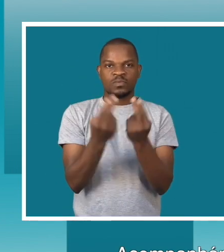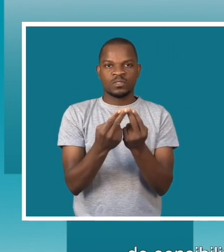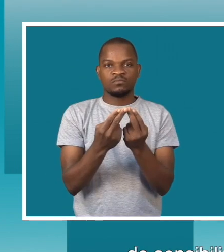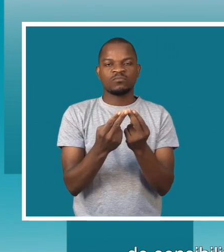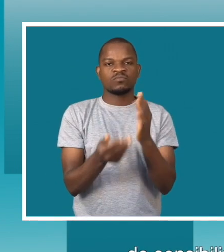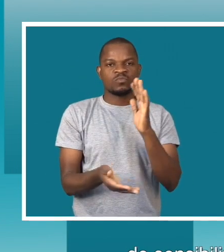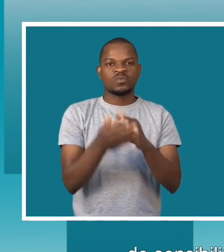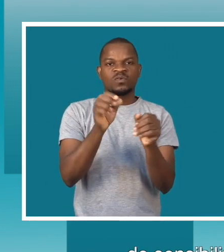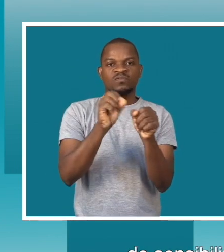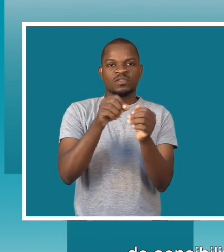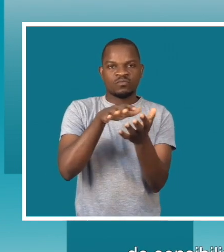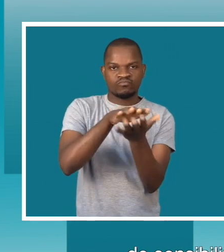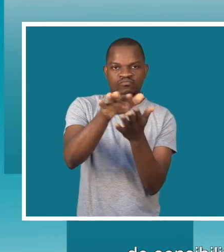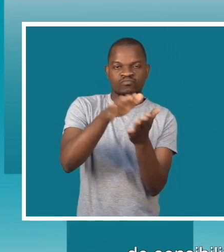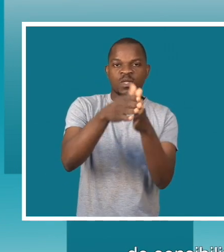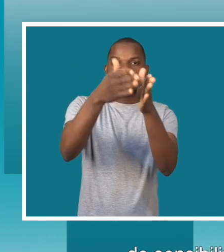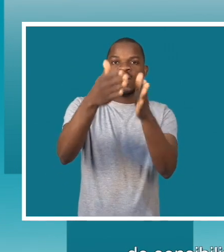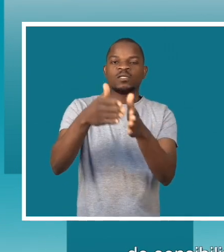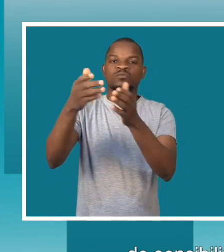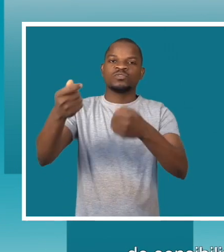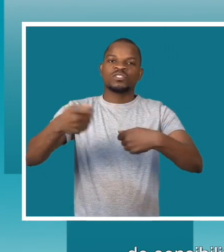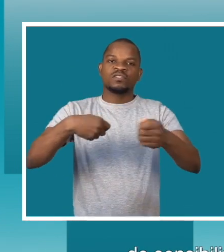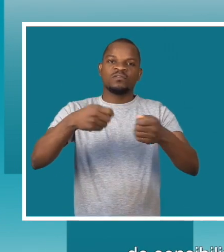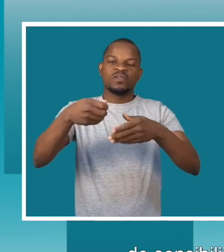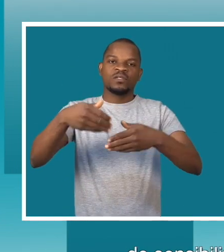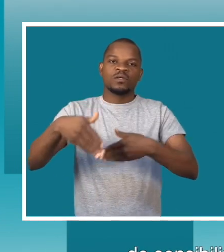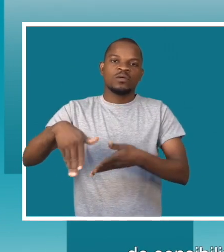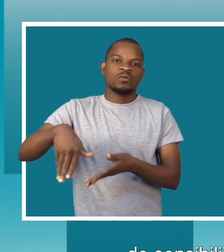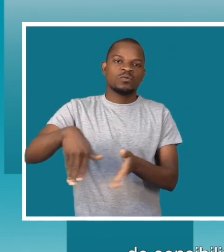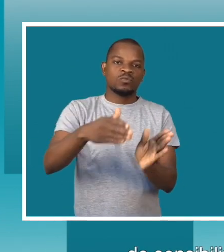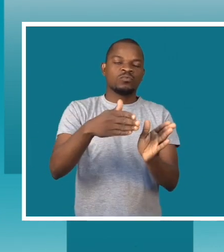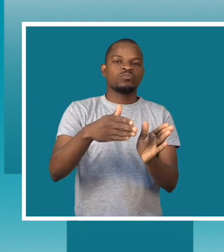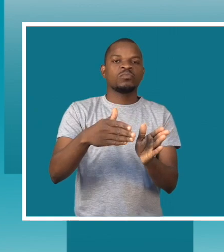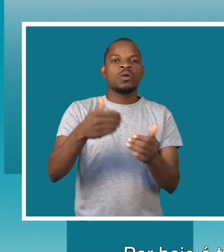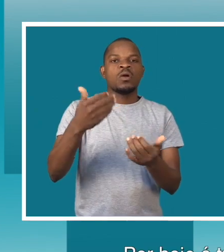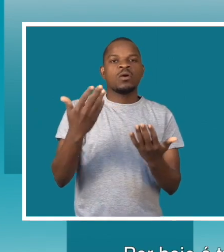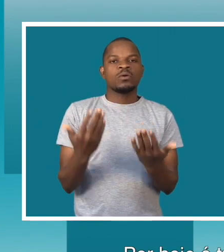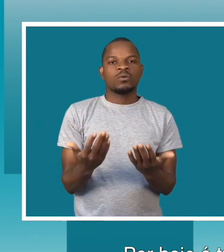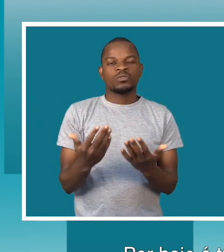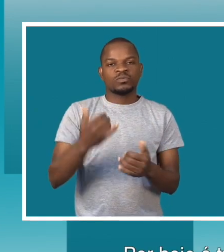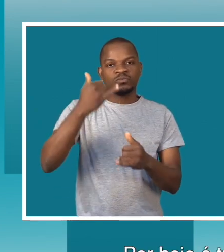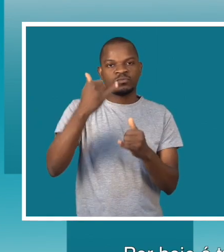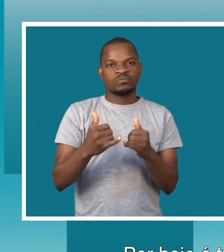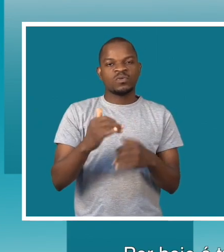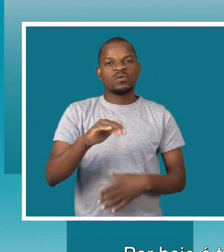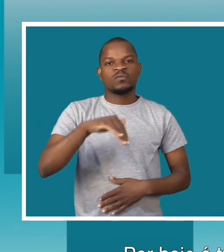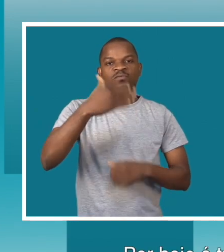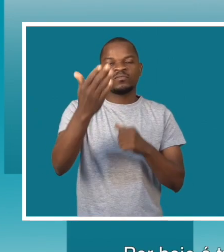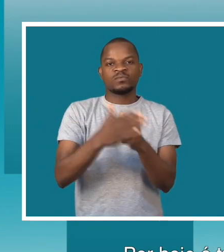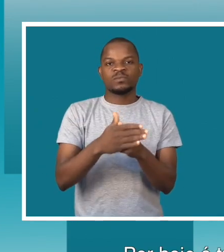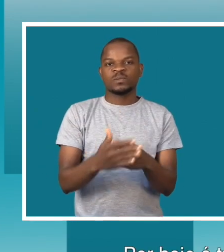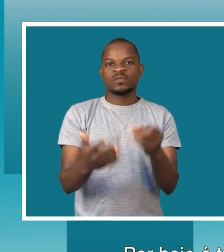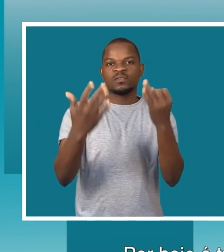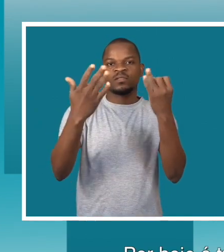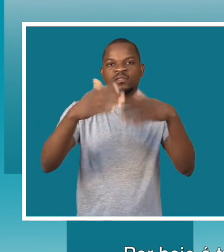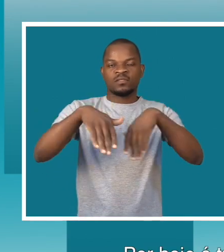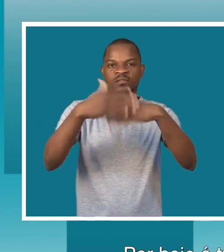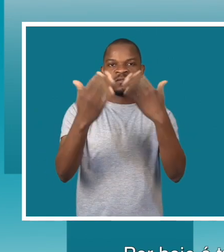de sensibilização dos vendedores informais. Para hoje é tudo, nós voltamos daqui a